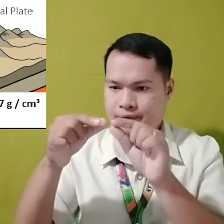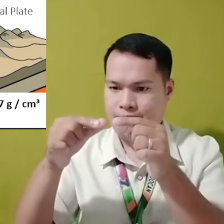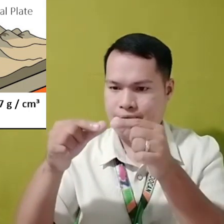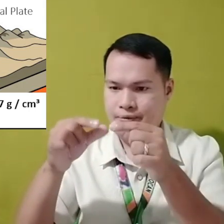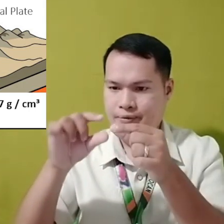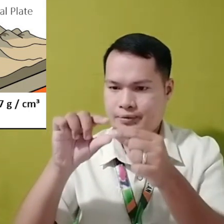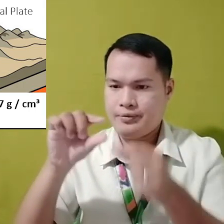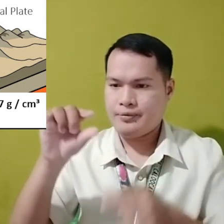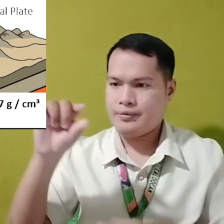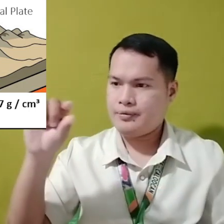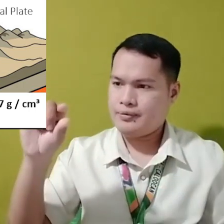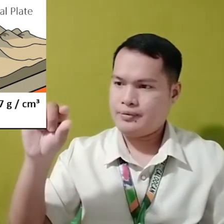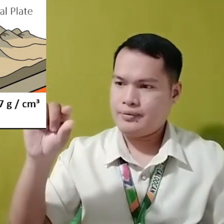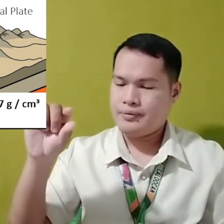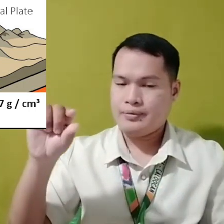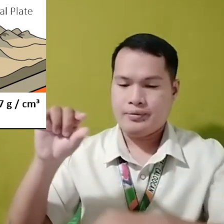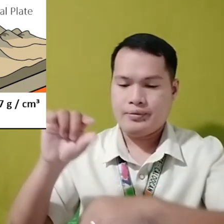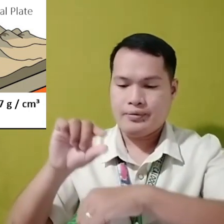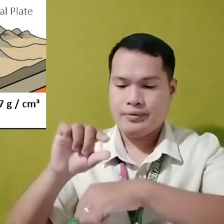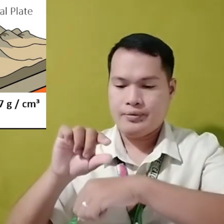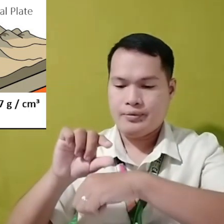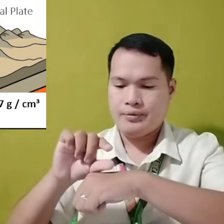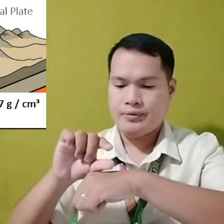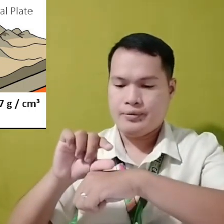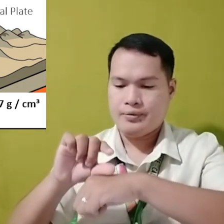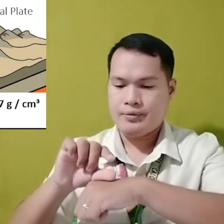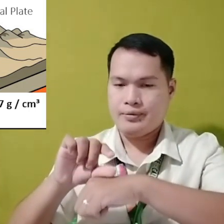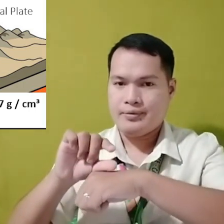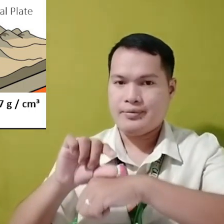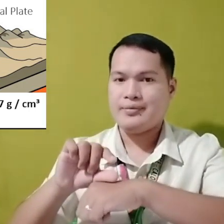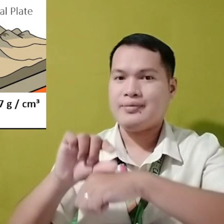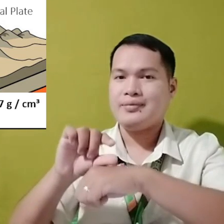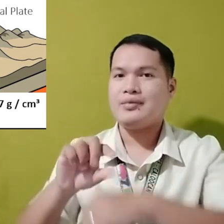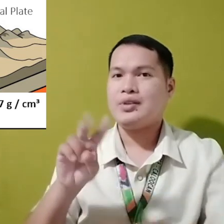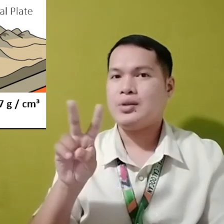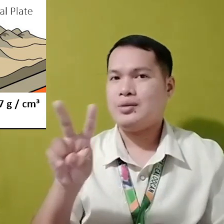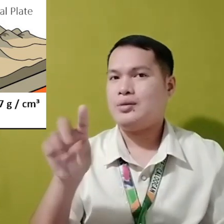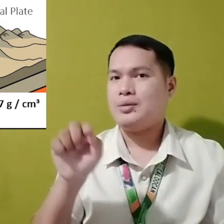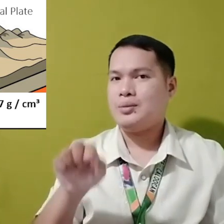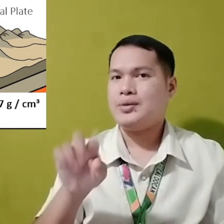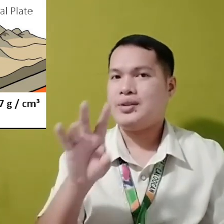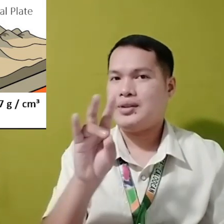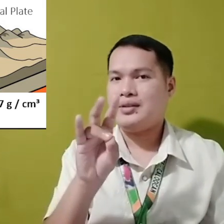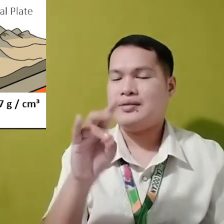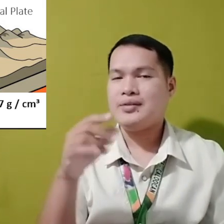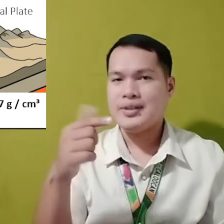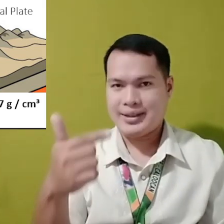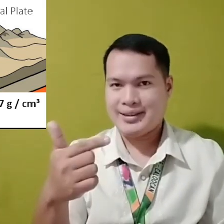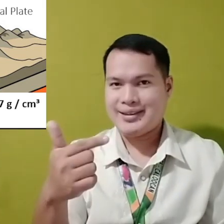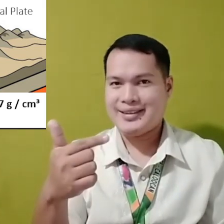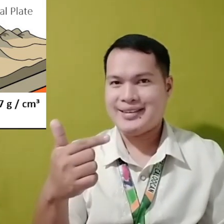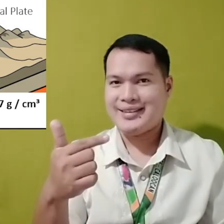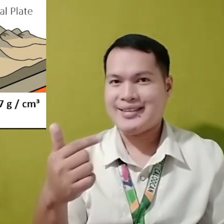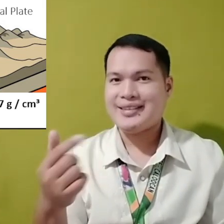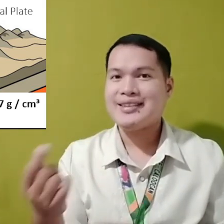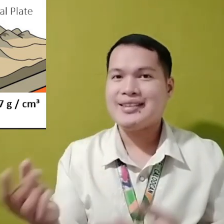Ang bigat naman ito ay 2.7 grams Mas magaan